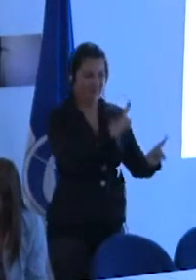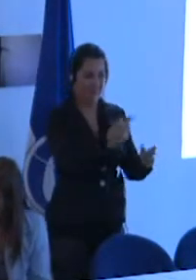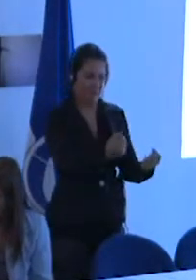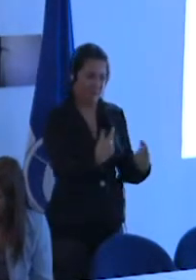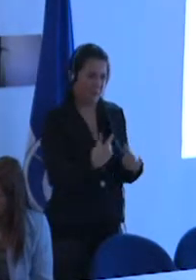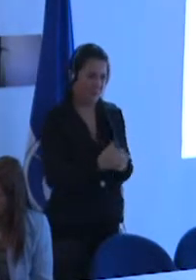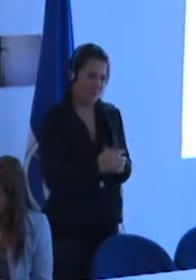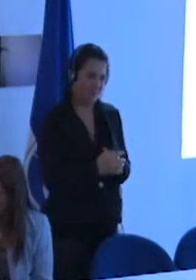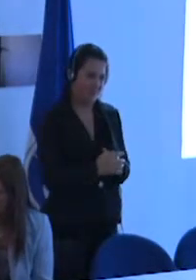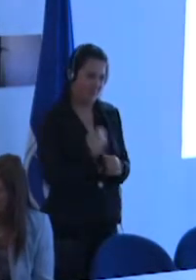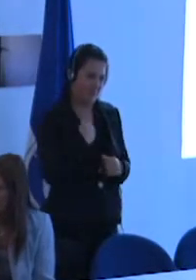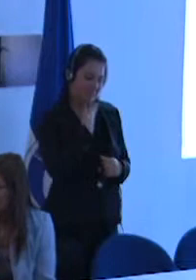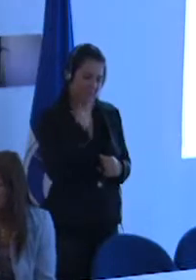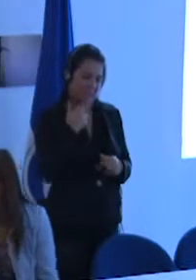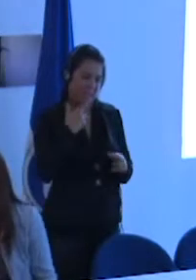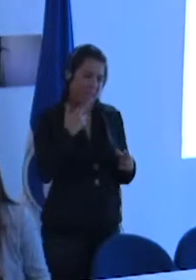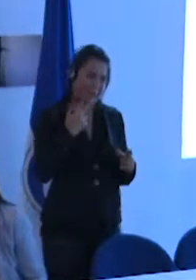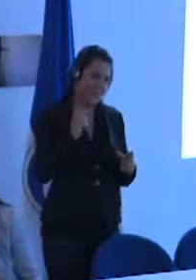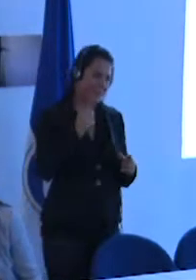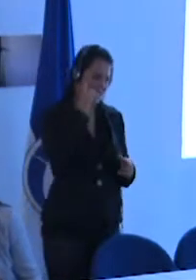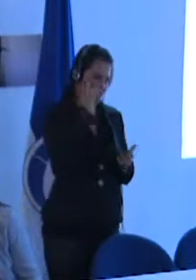mejor que la mía.